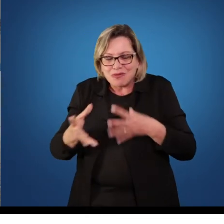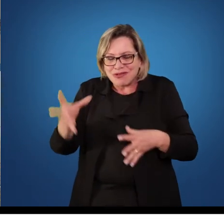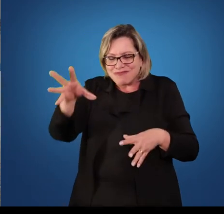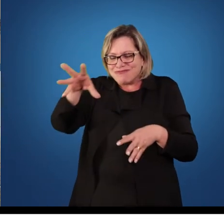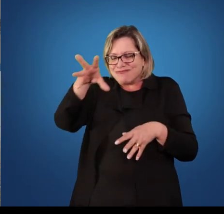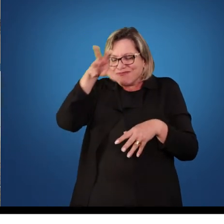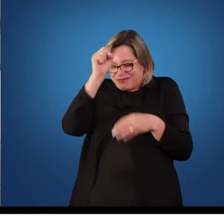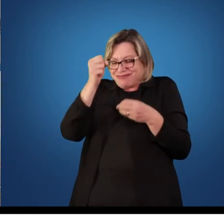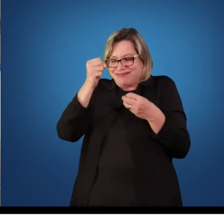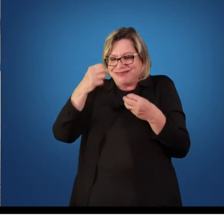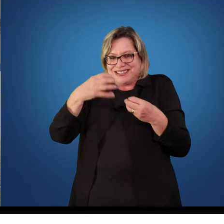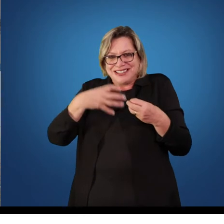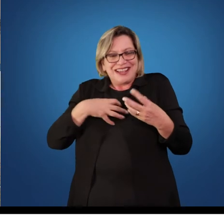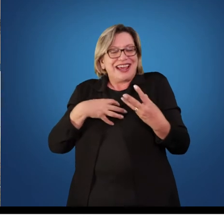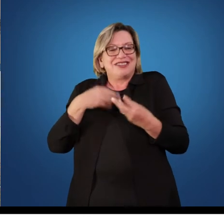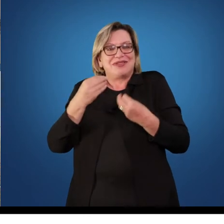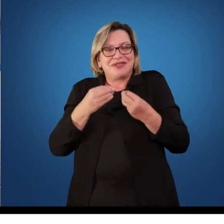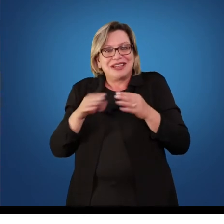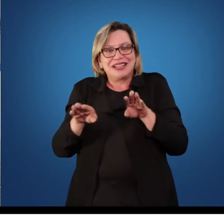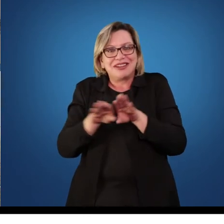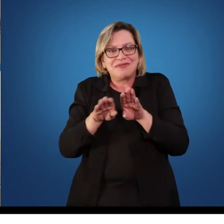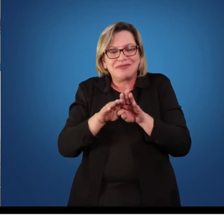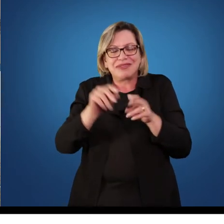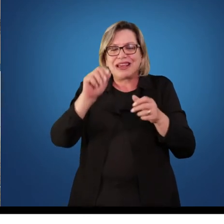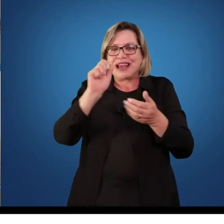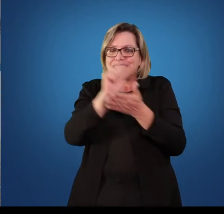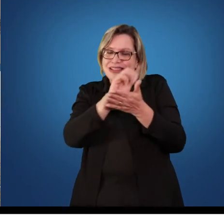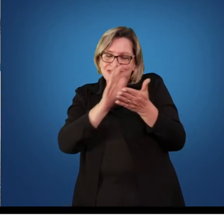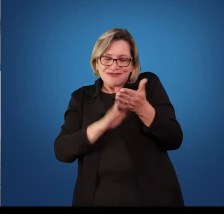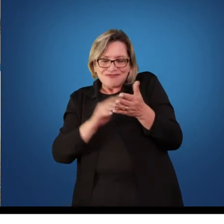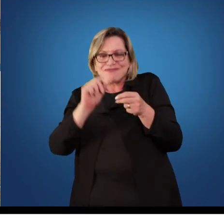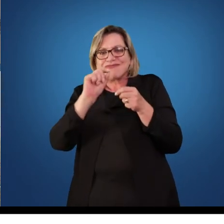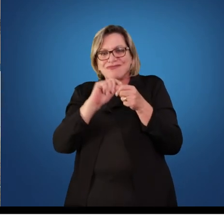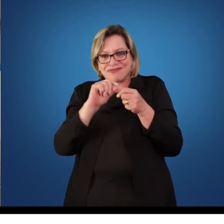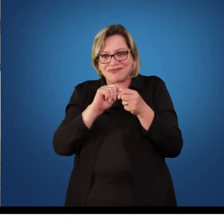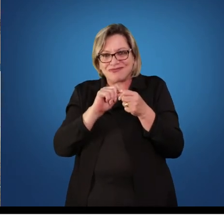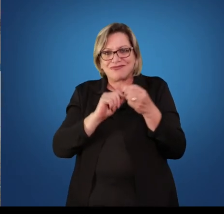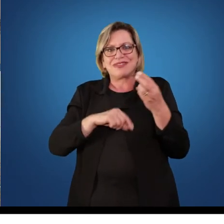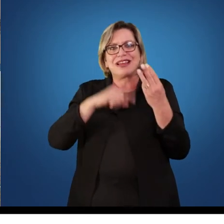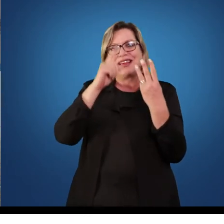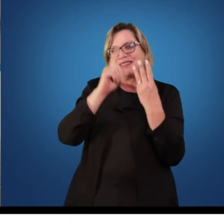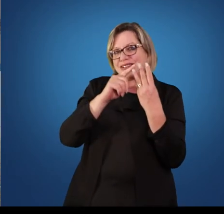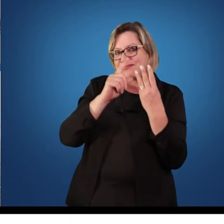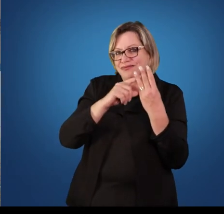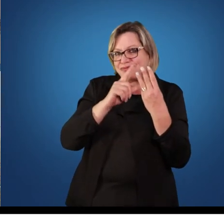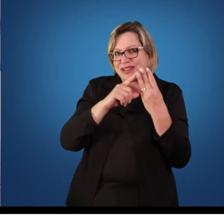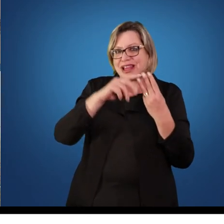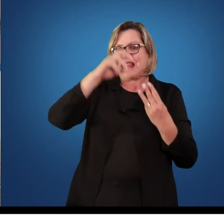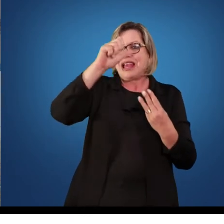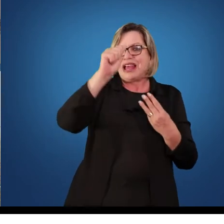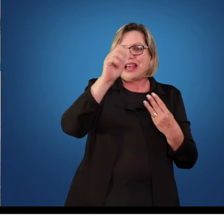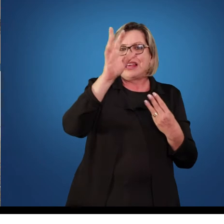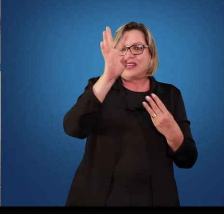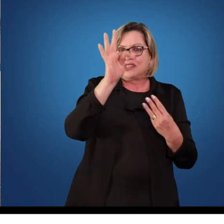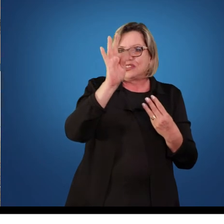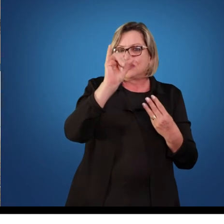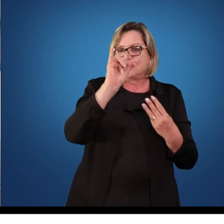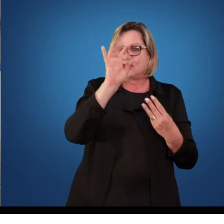motoras e o desempenho de algumas atividades propostas. Na dimensão atitudinal, como nós avaliamos na